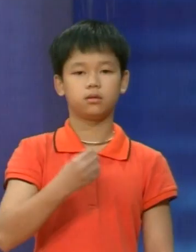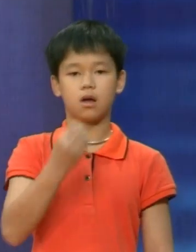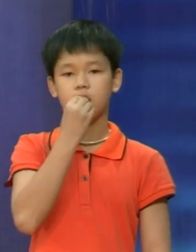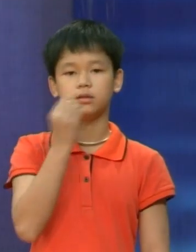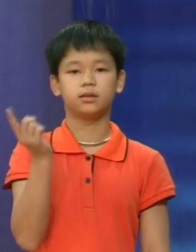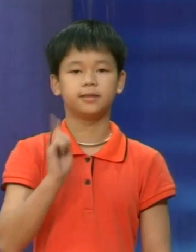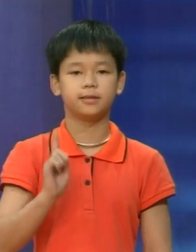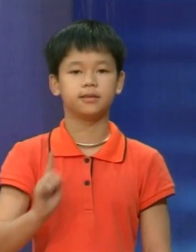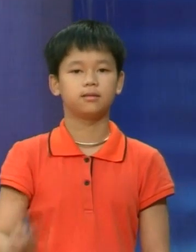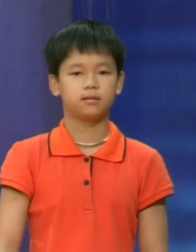Còn bạn thích ăn gì